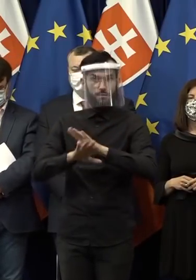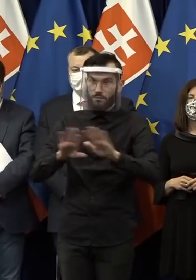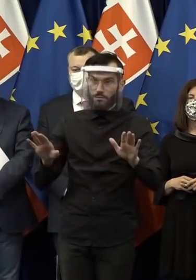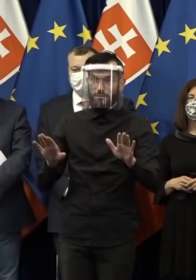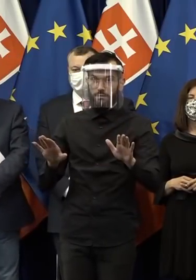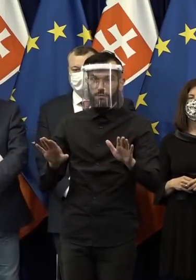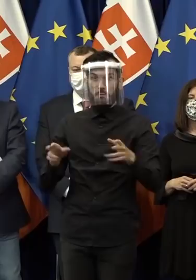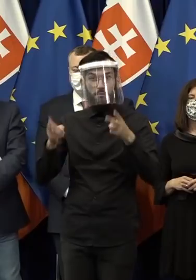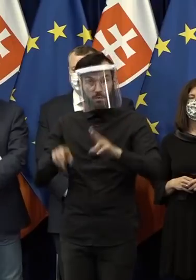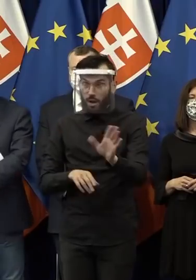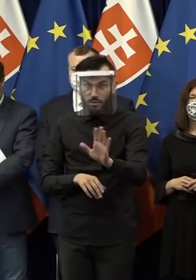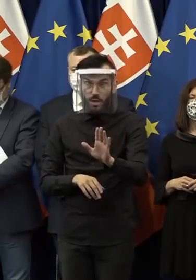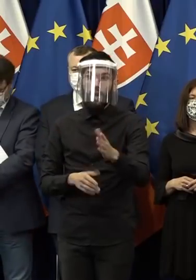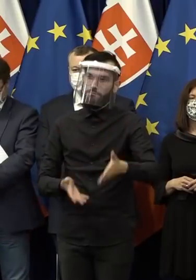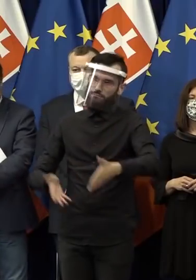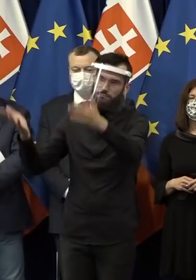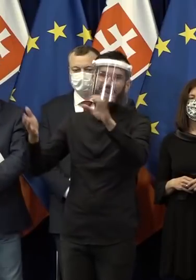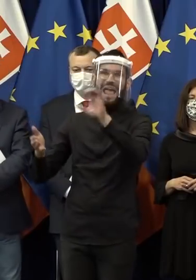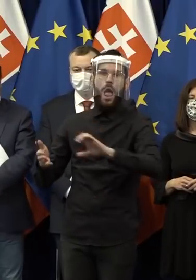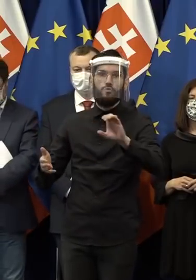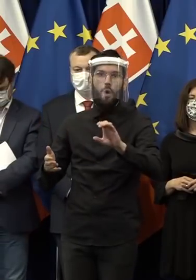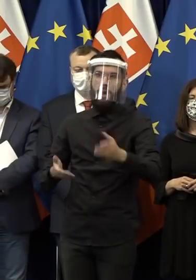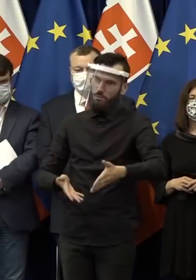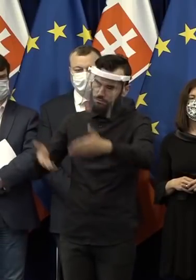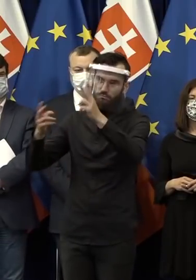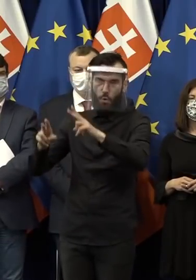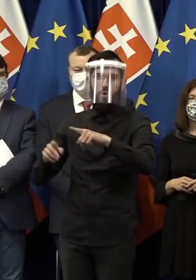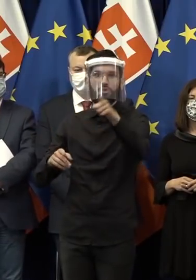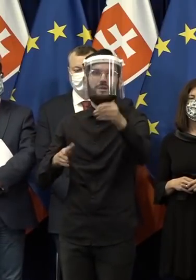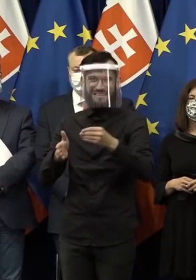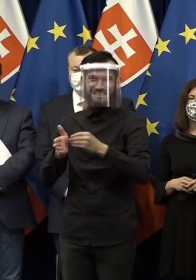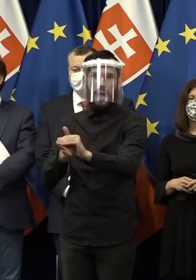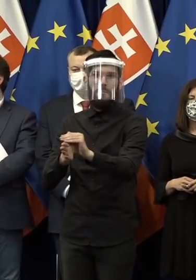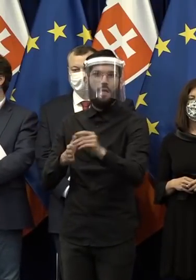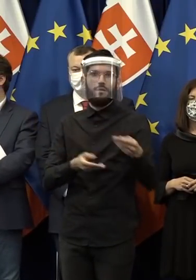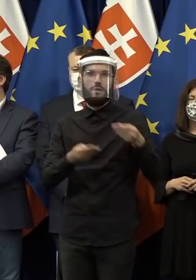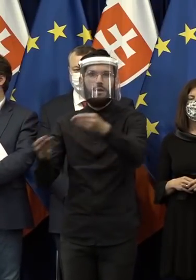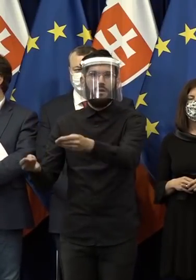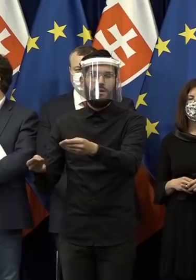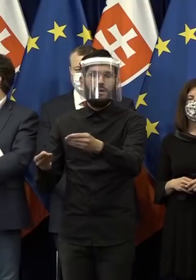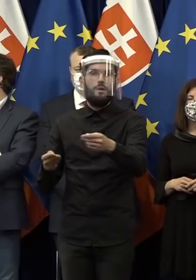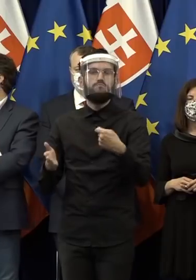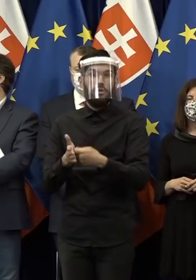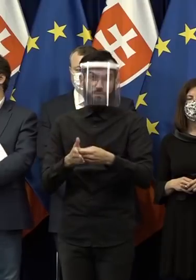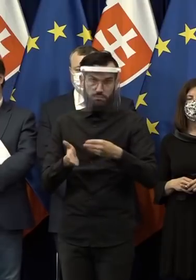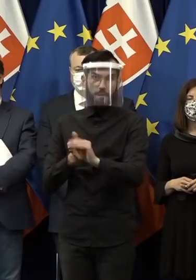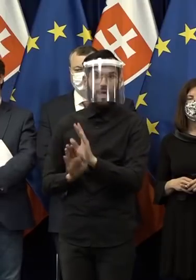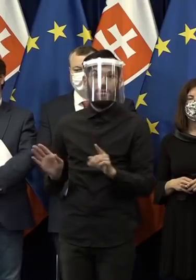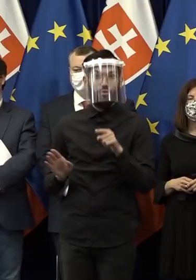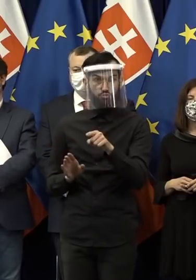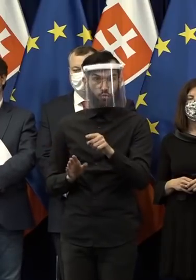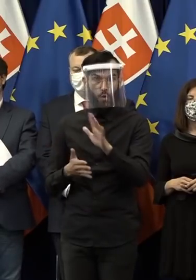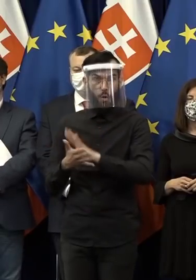A keď nie, tak môžu ísť kamkoľvek v Európie a preplatí im zdravotná poisťovňa tú operáciu. Je paradigmatická zmena v tej